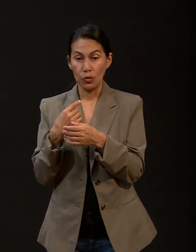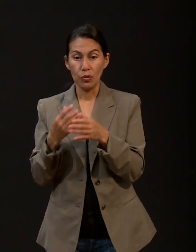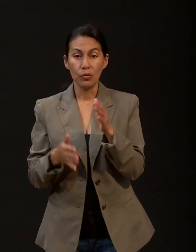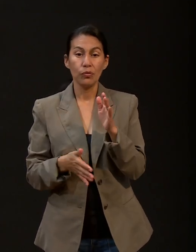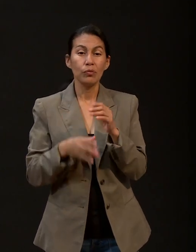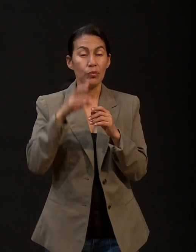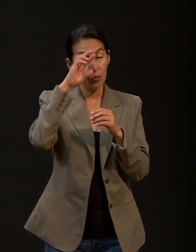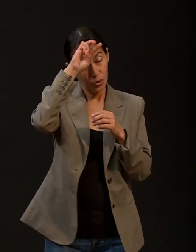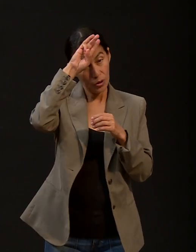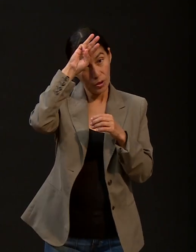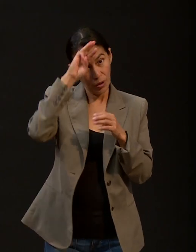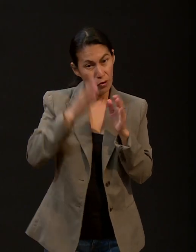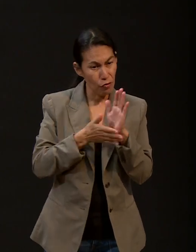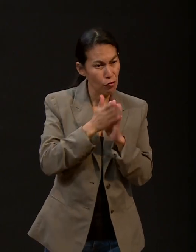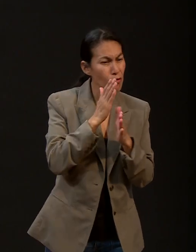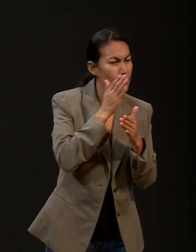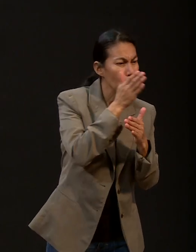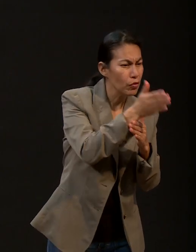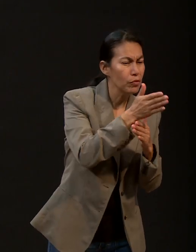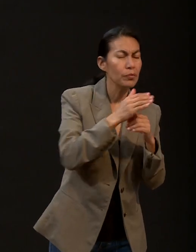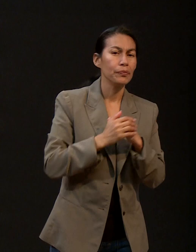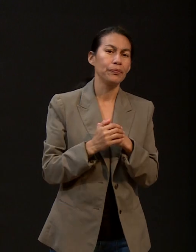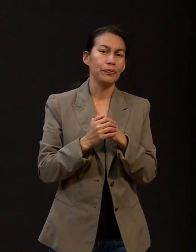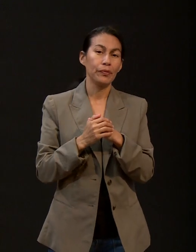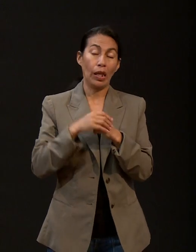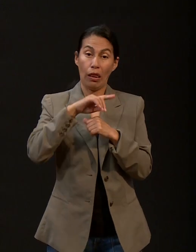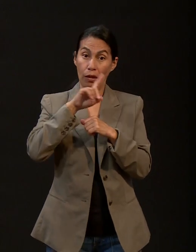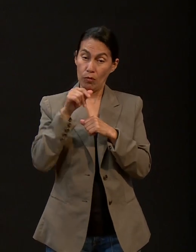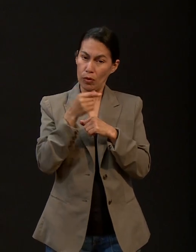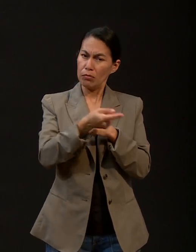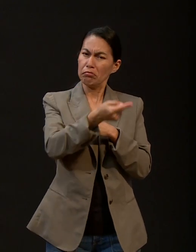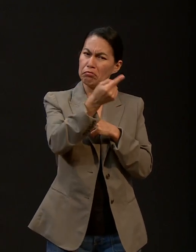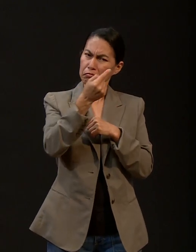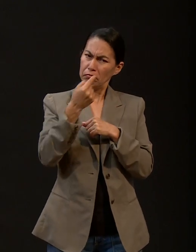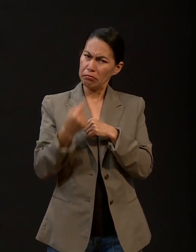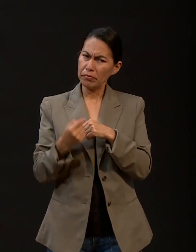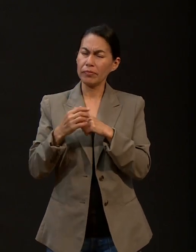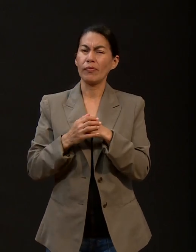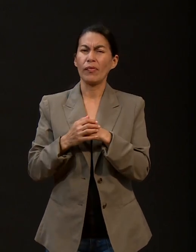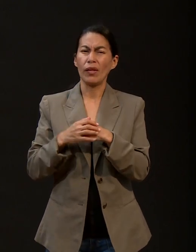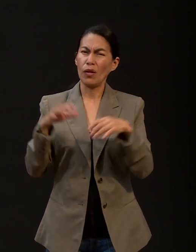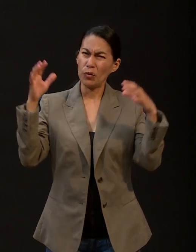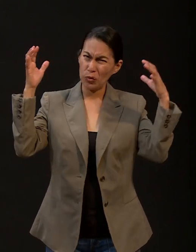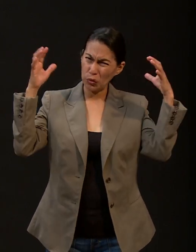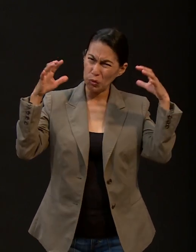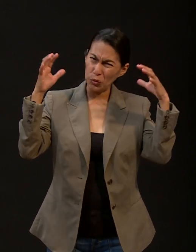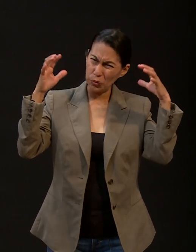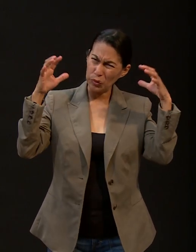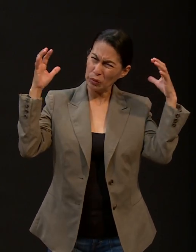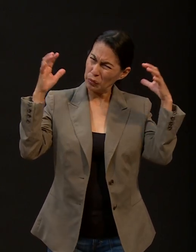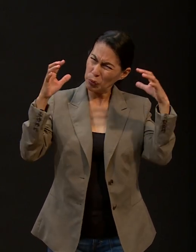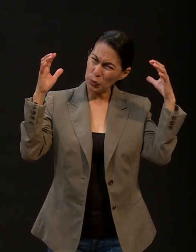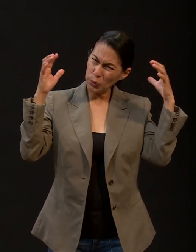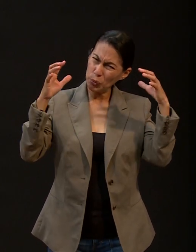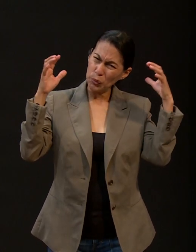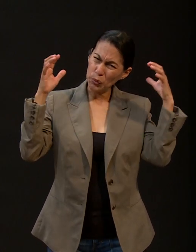Entonces, en el camino de regreso, la lluvia estaba densa.